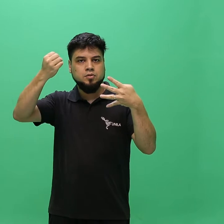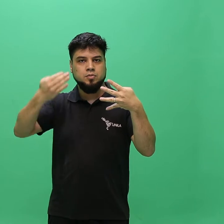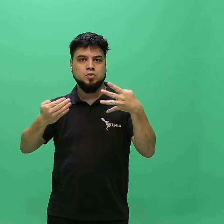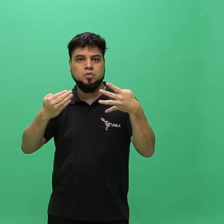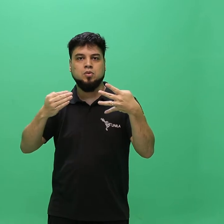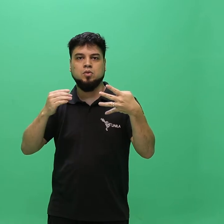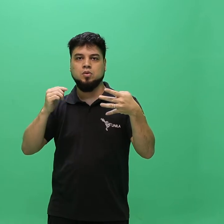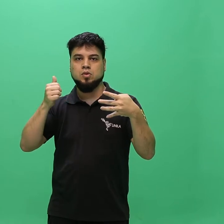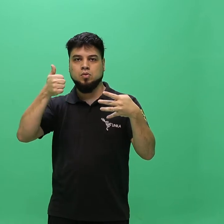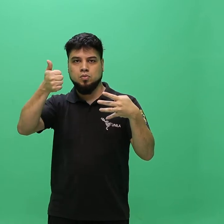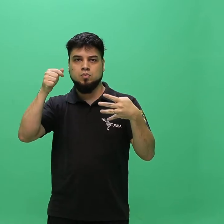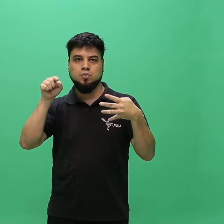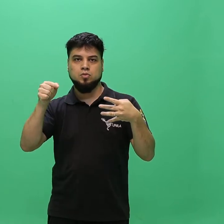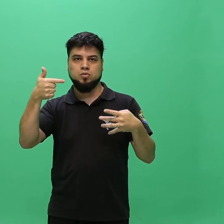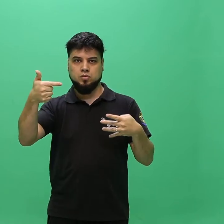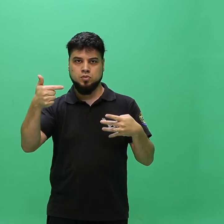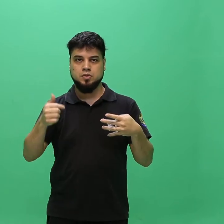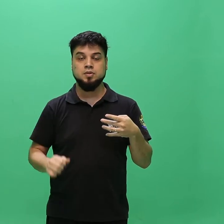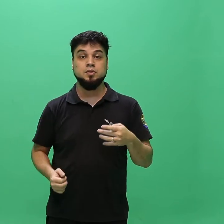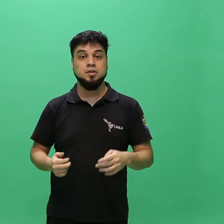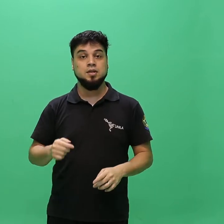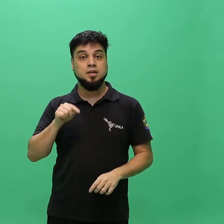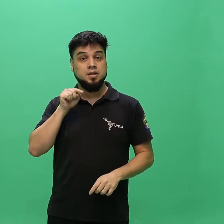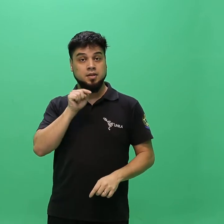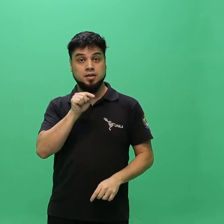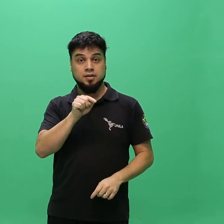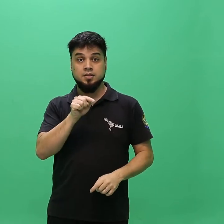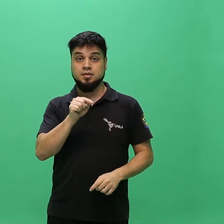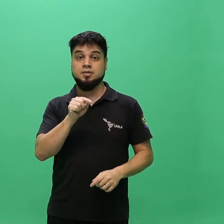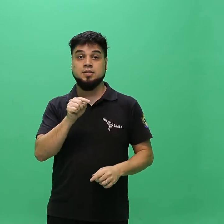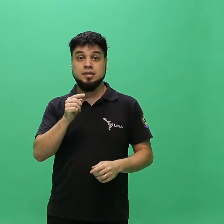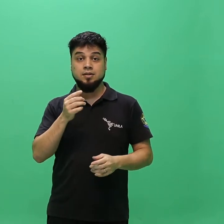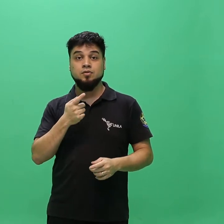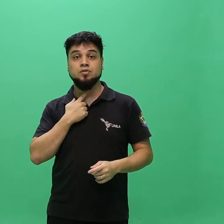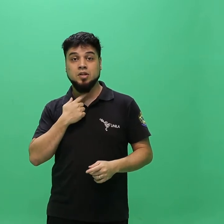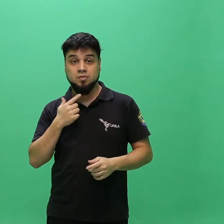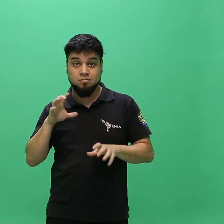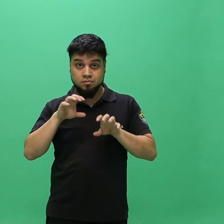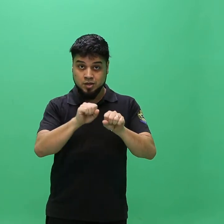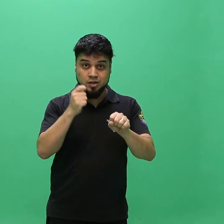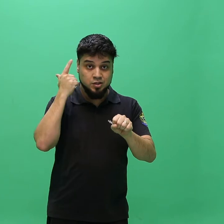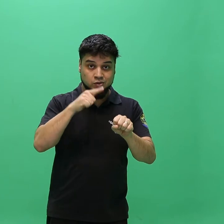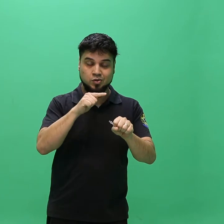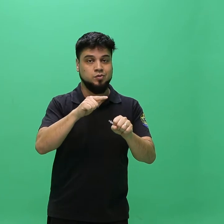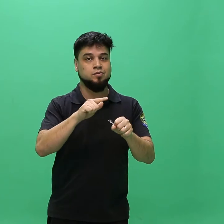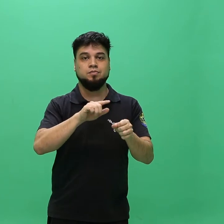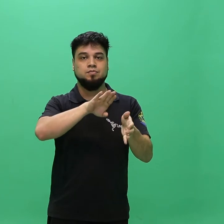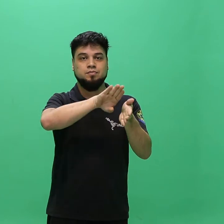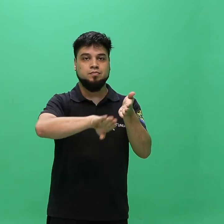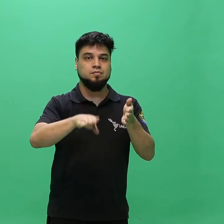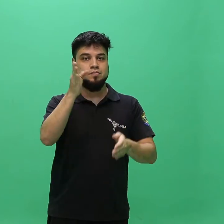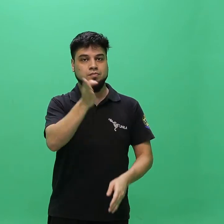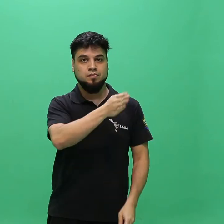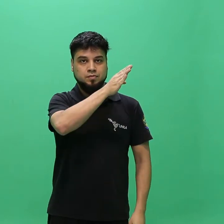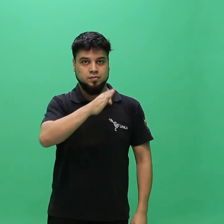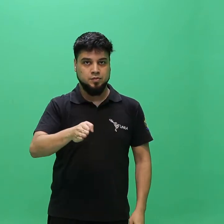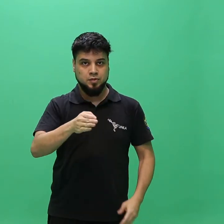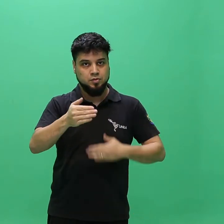.2 do presente edital, sendo este automaticamente eliminado do processo seletivo.